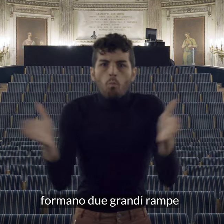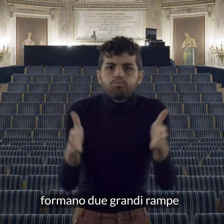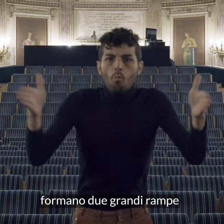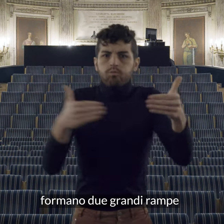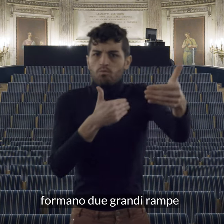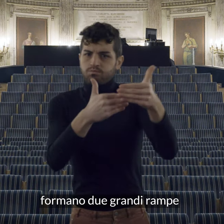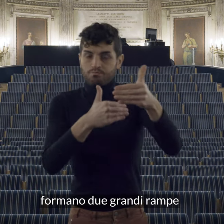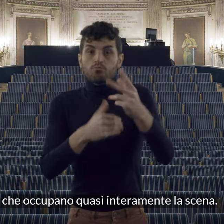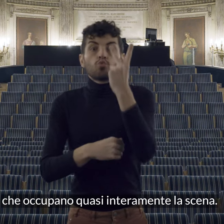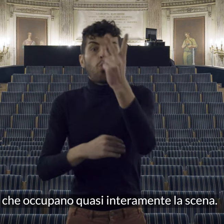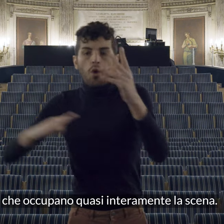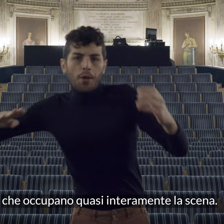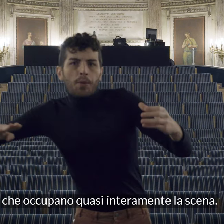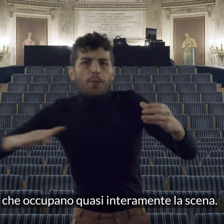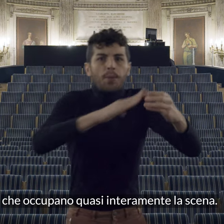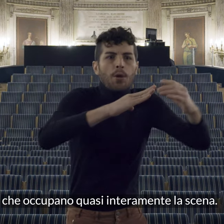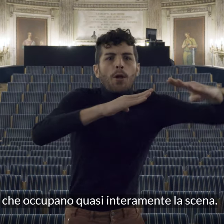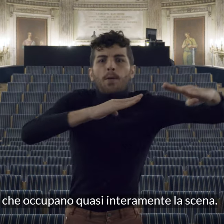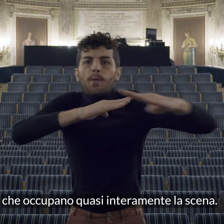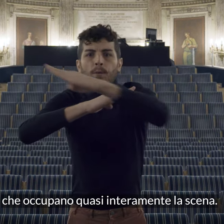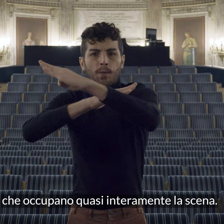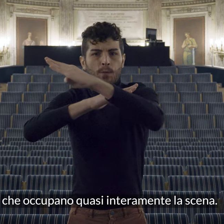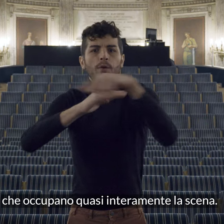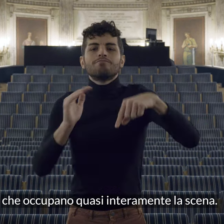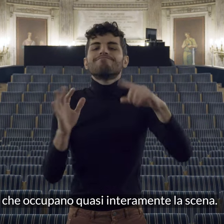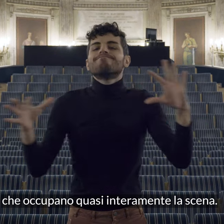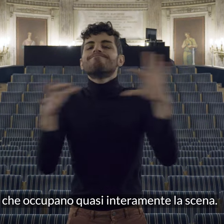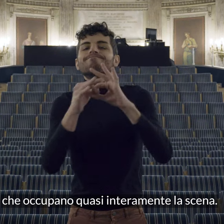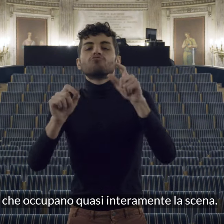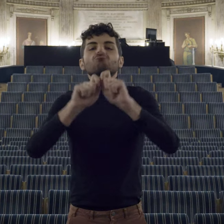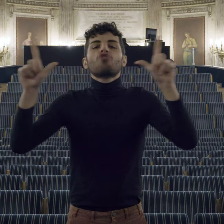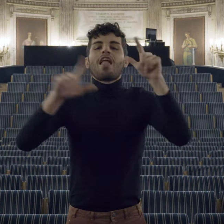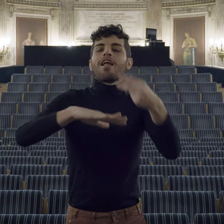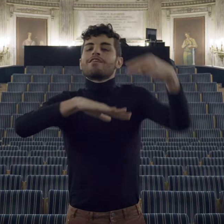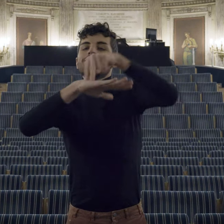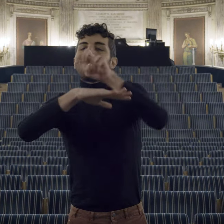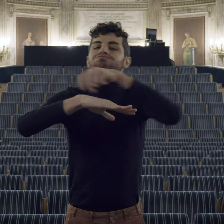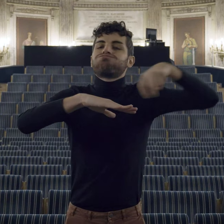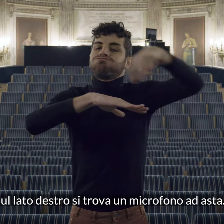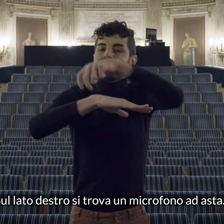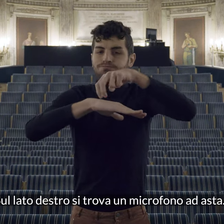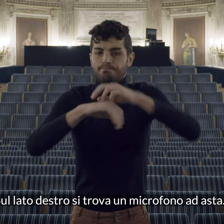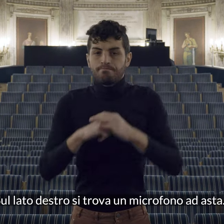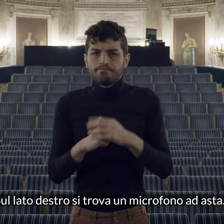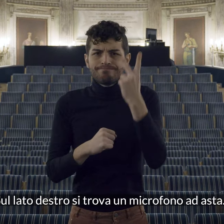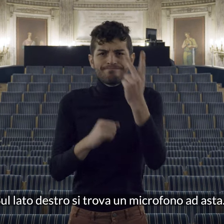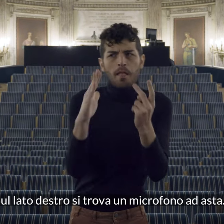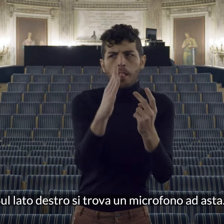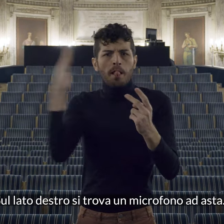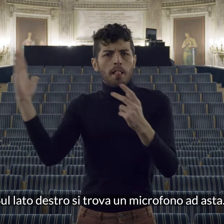grandi rampe che occupano quasi interamente la scena sul lato destro si